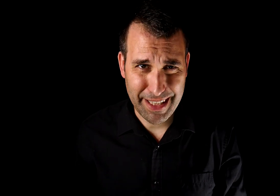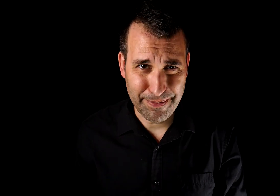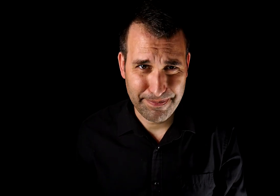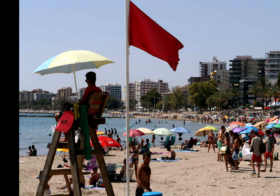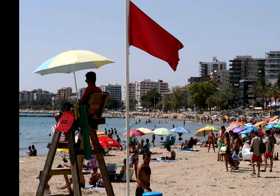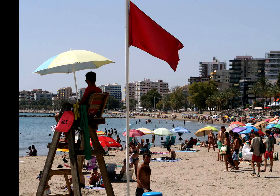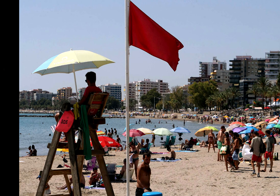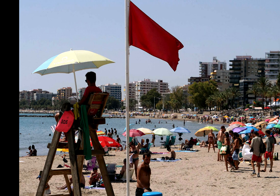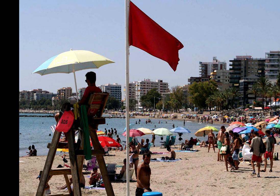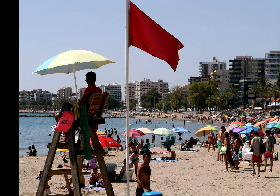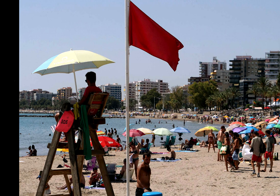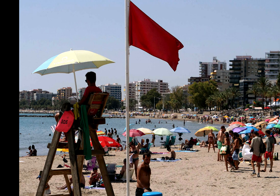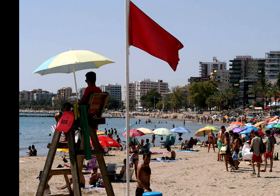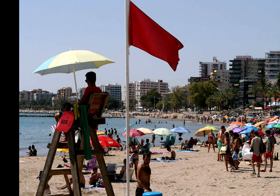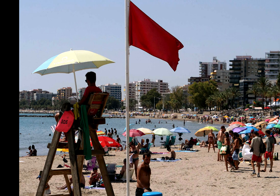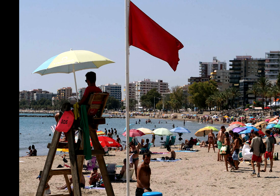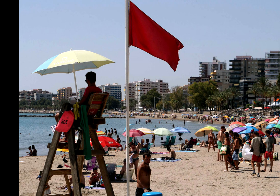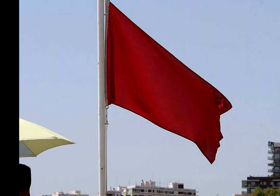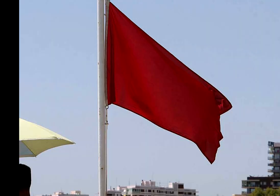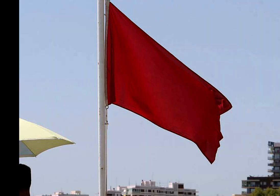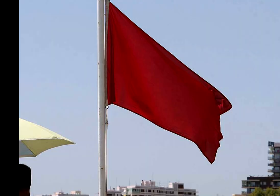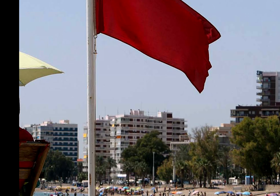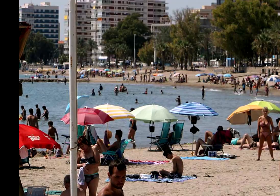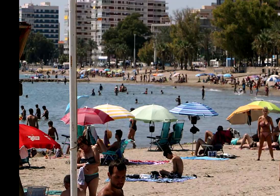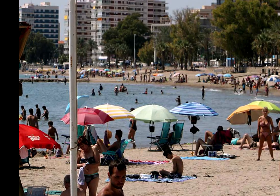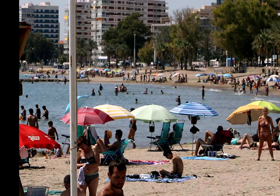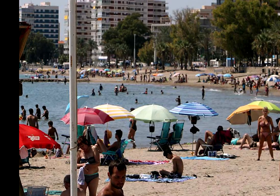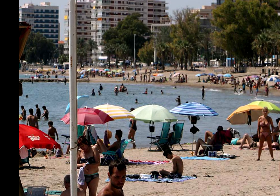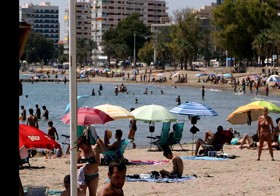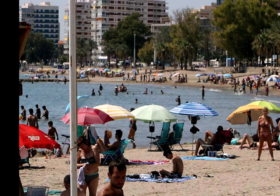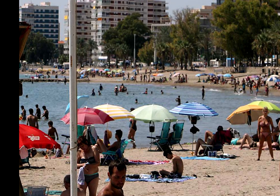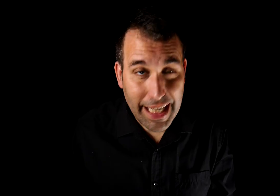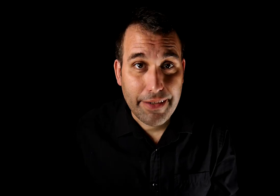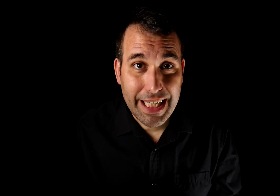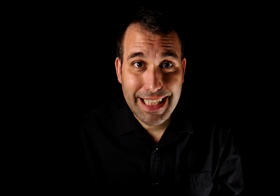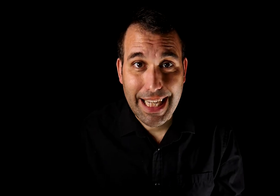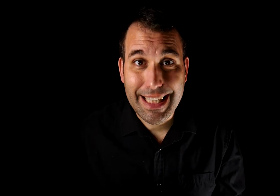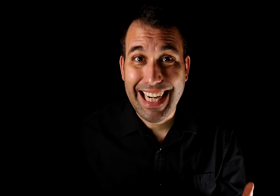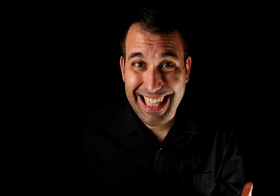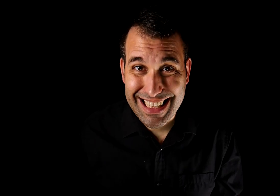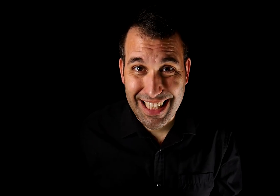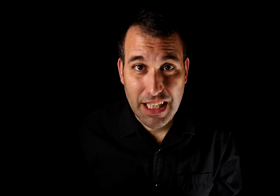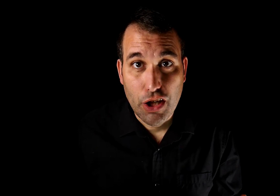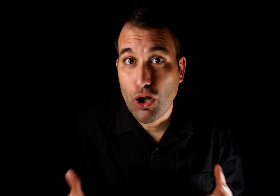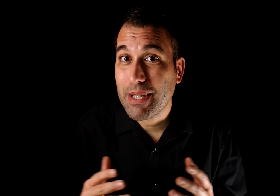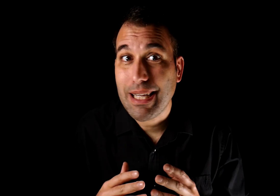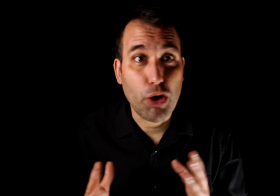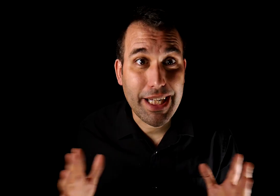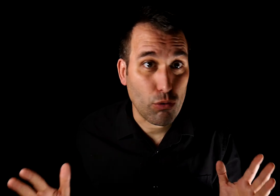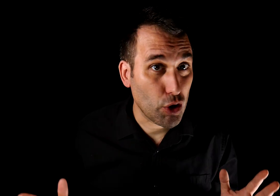ti. Cuando vas a la playa y hay una bandera amarilla o roja, puedes ir a bañarte. Nadie va a ir a sacarte a rastras, no vas a morir en cuanto